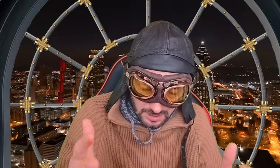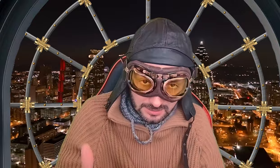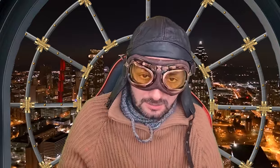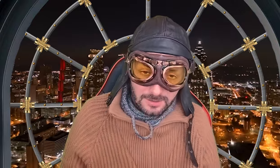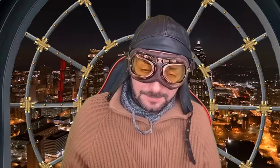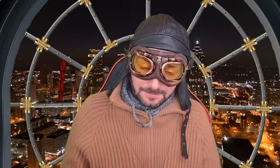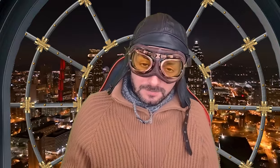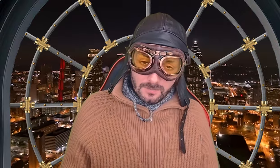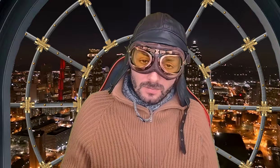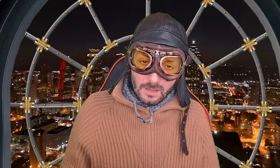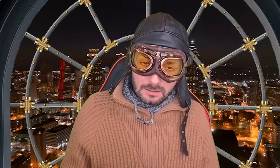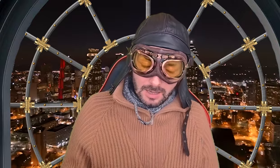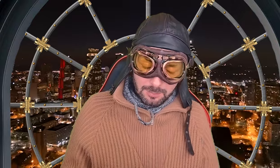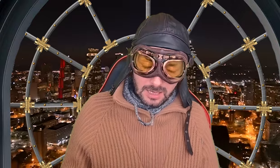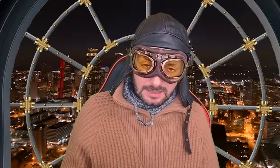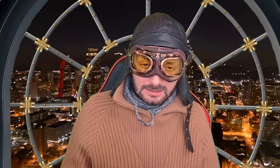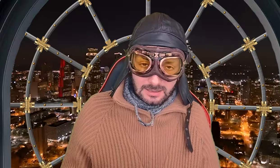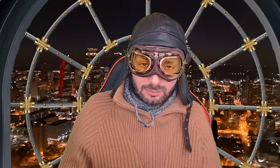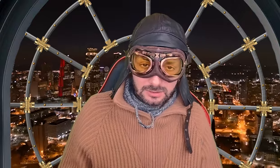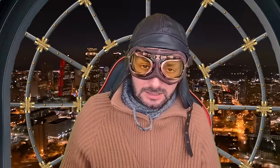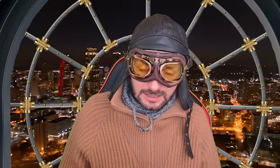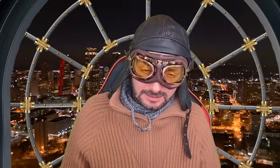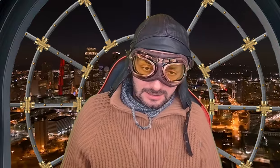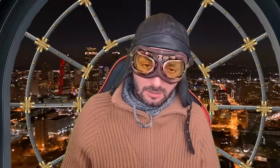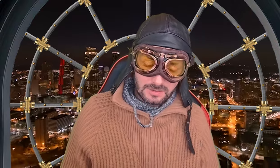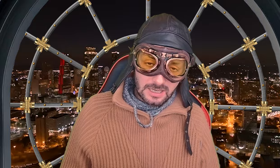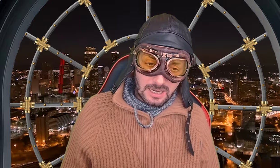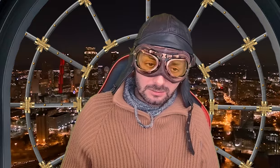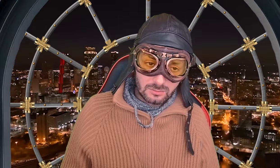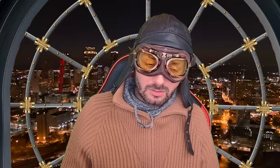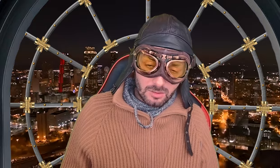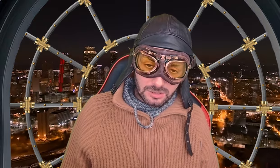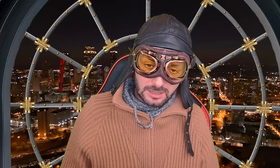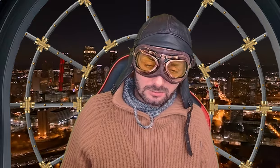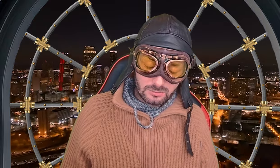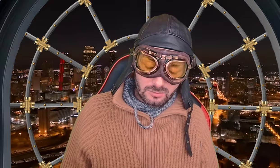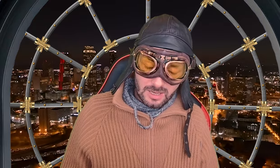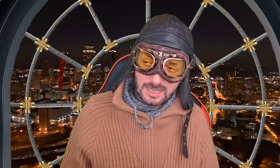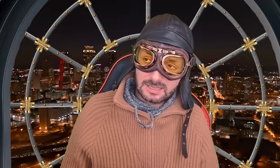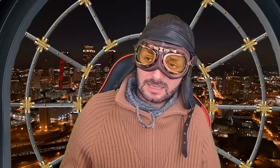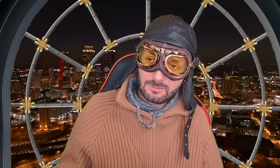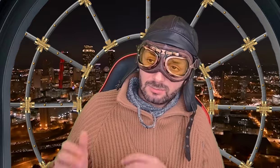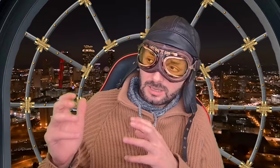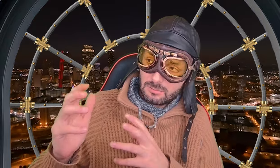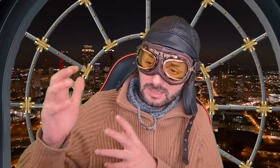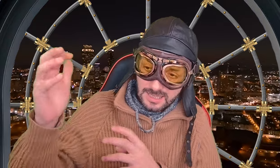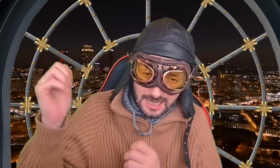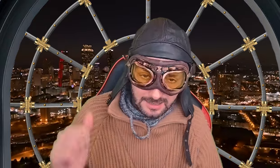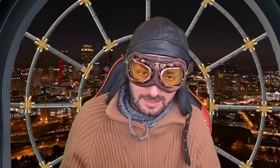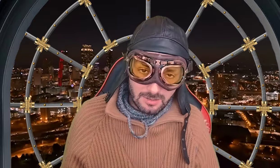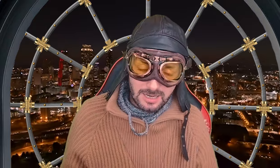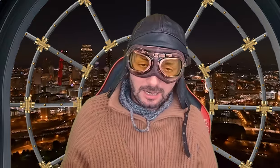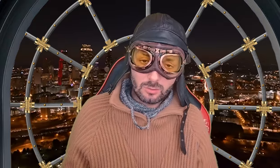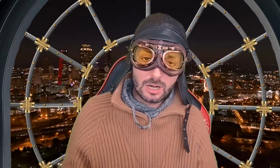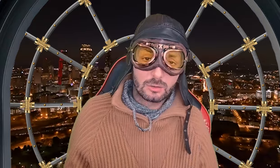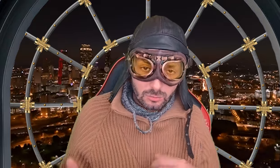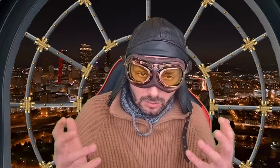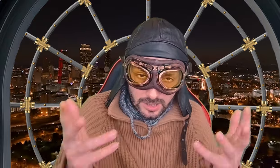morat da platite Bosni i Hercegovini ratnu očtetu, koja će da bude u milijardama eura. To je